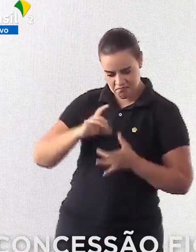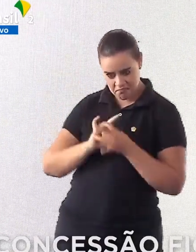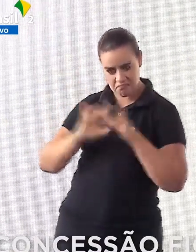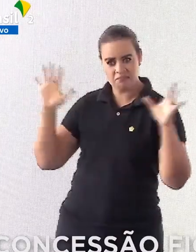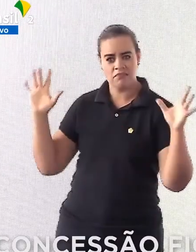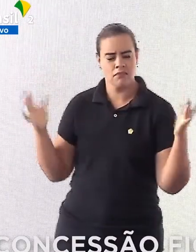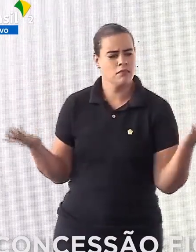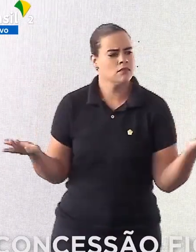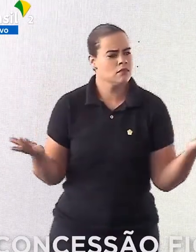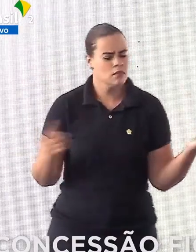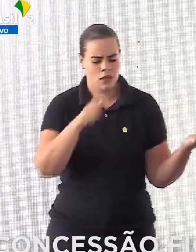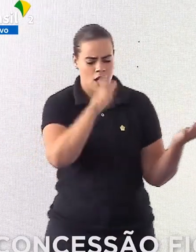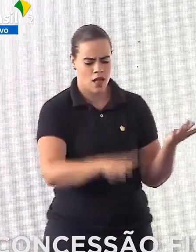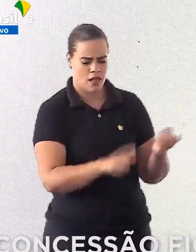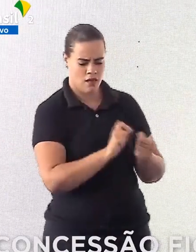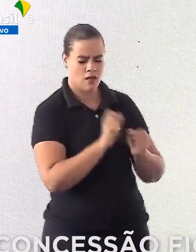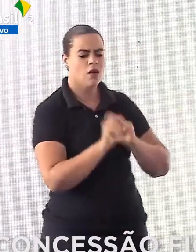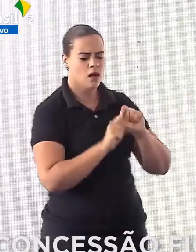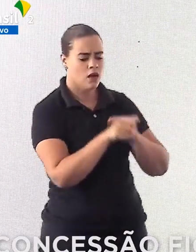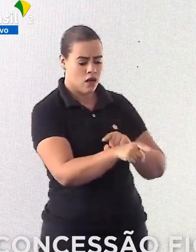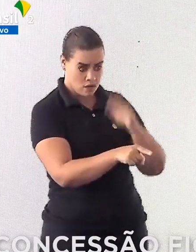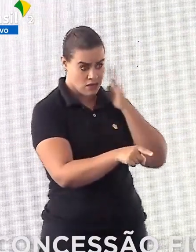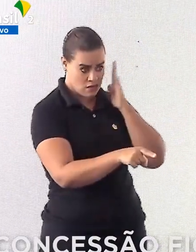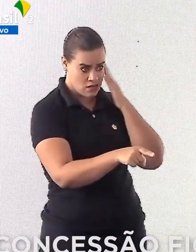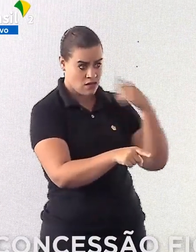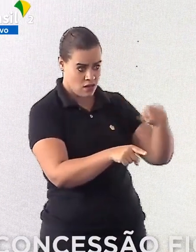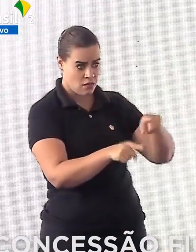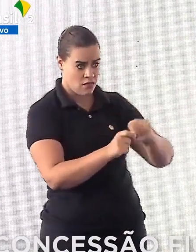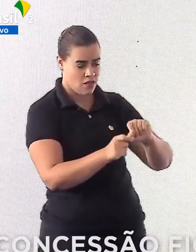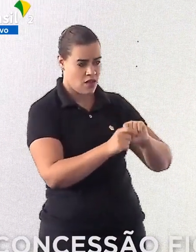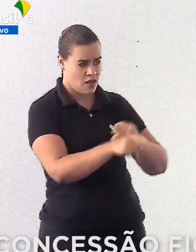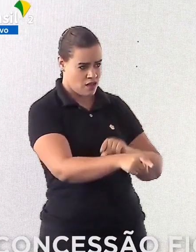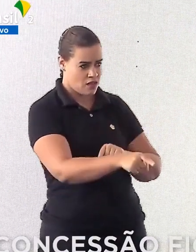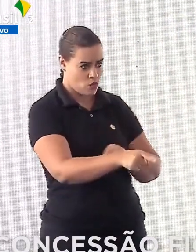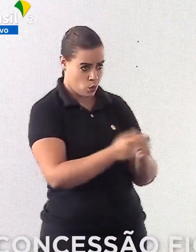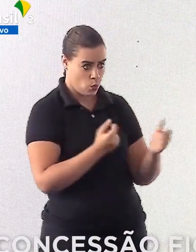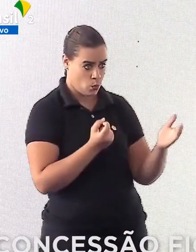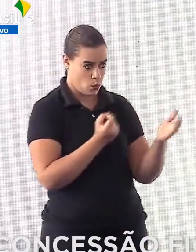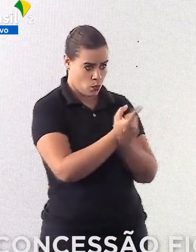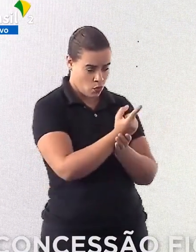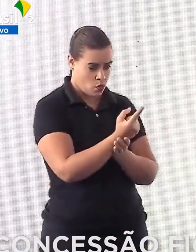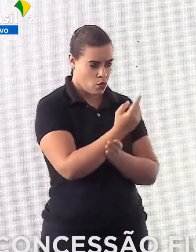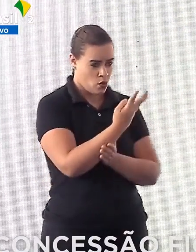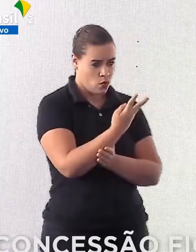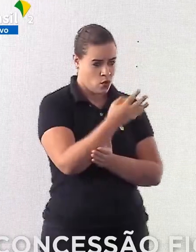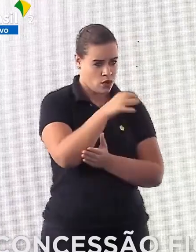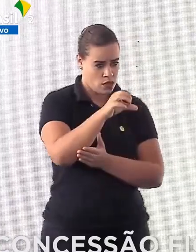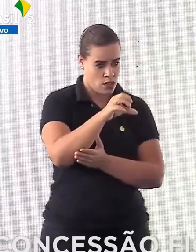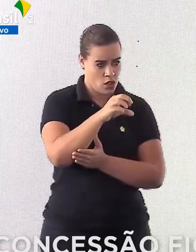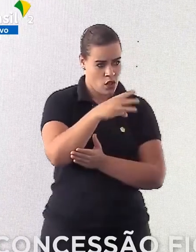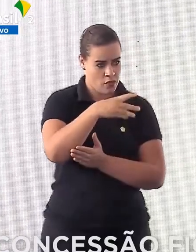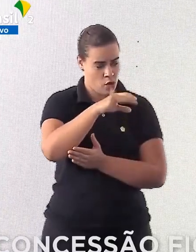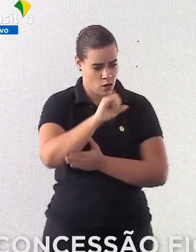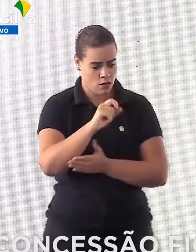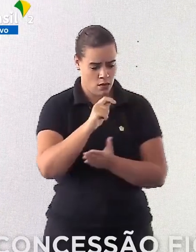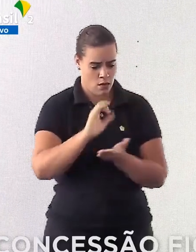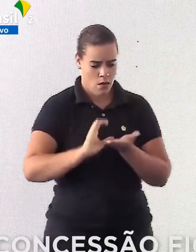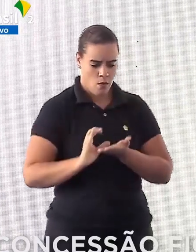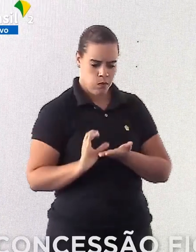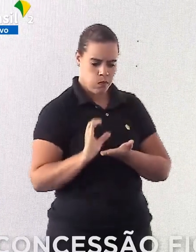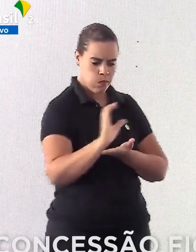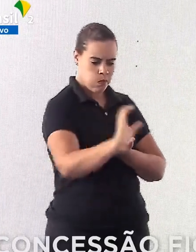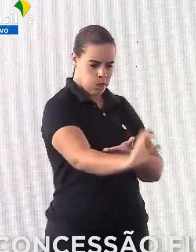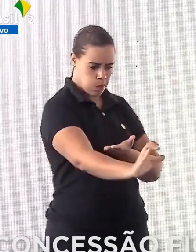Sabe o que é que esse cara fez? Sabe o que é que esse cara fez? Comprou 49 milhões e pagou a vista de